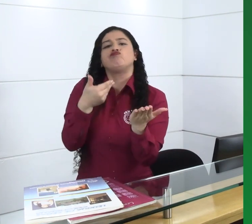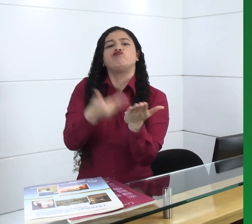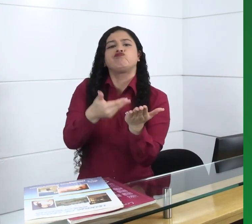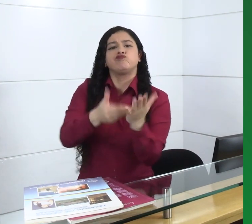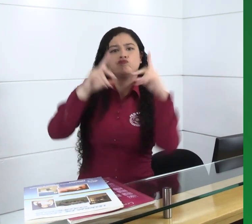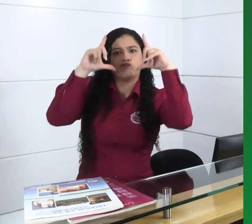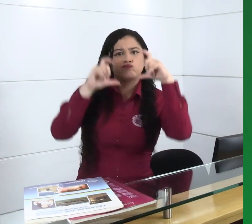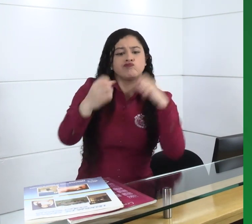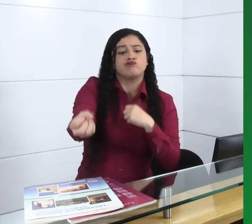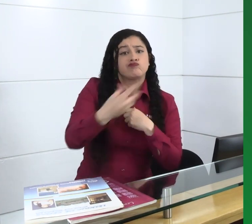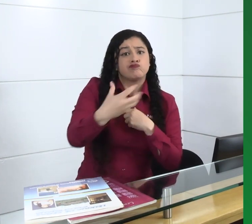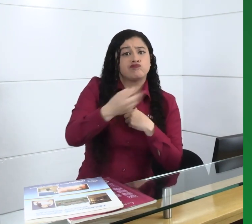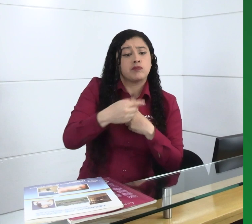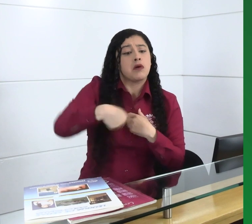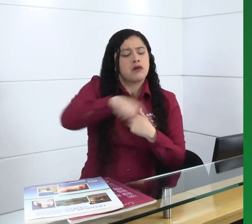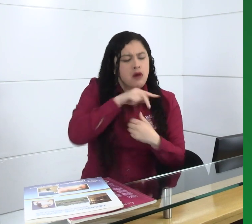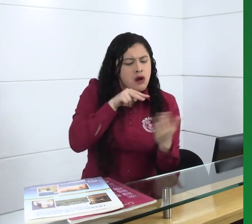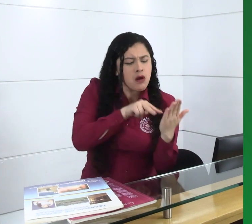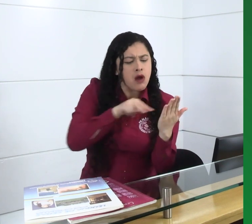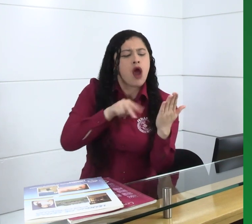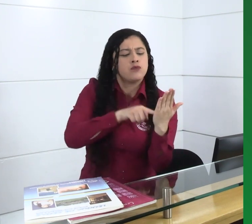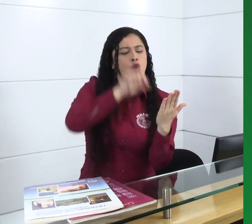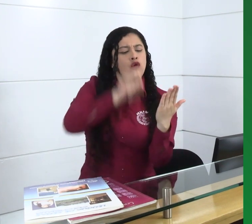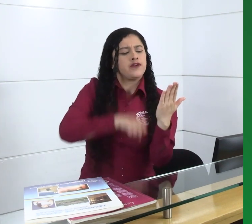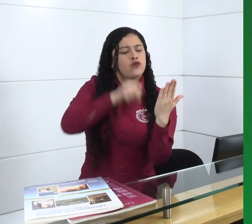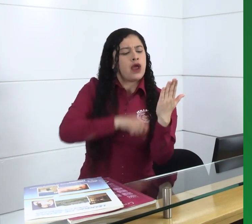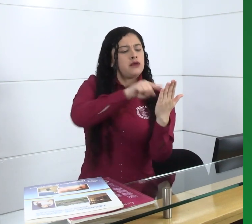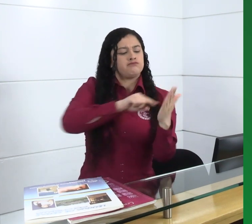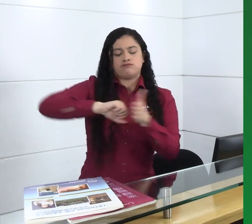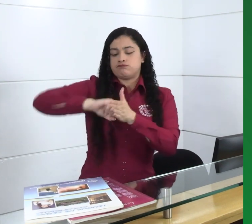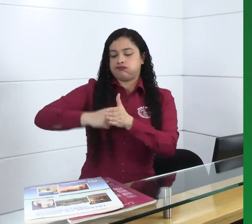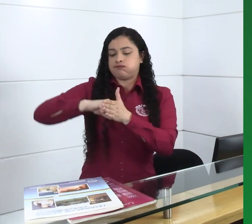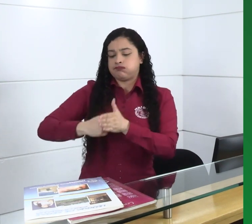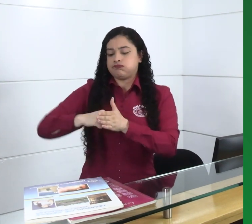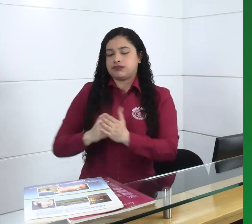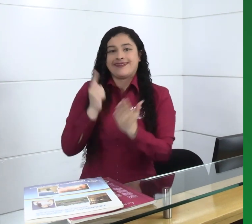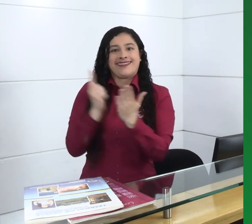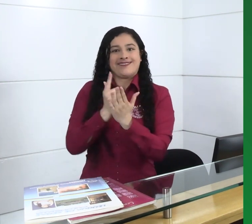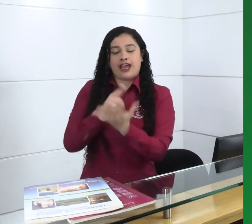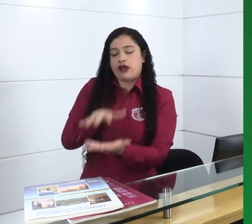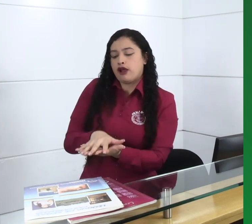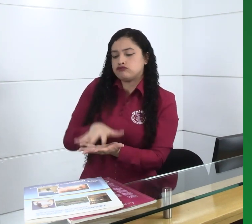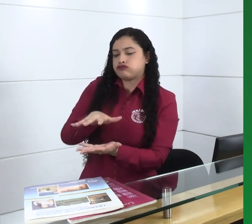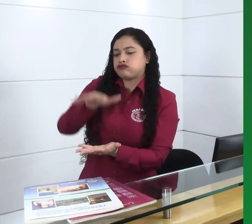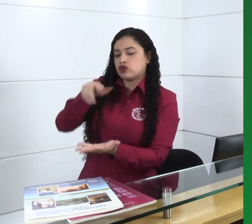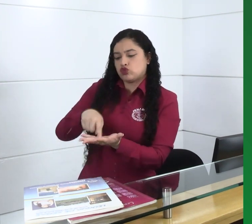Después de confirmar el pago por medio de comprobante, los libros serán reservados para ti.